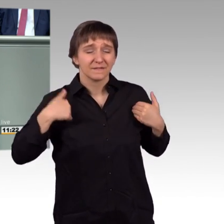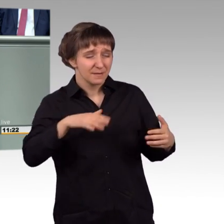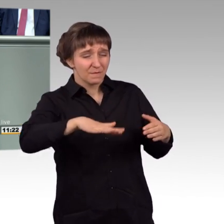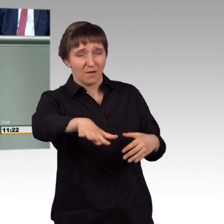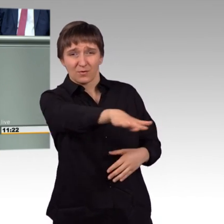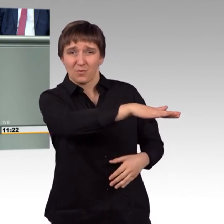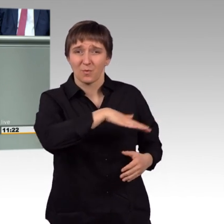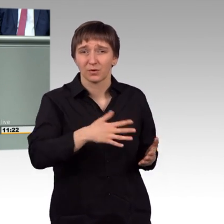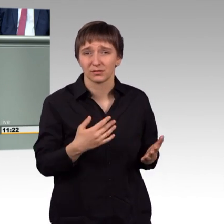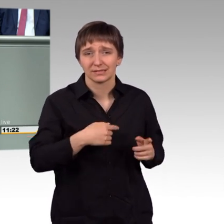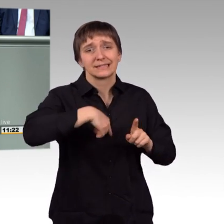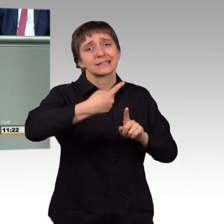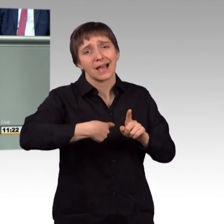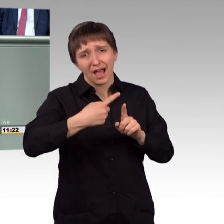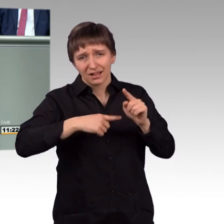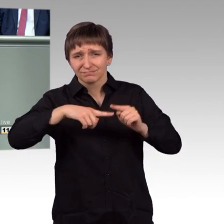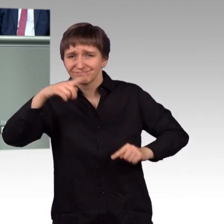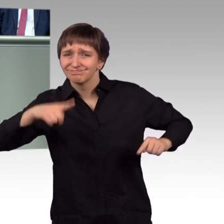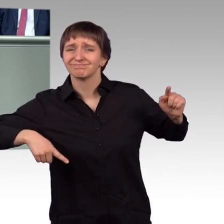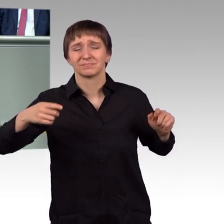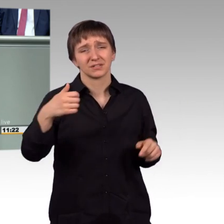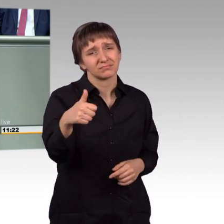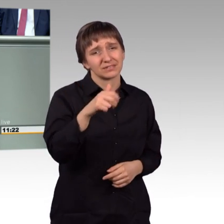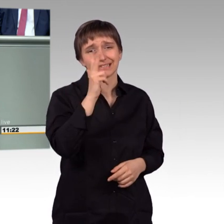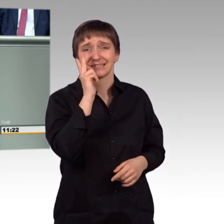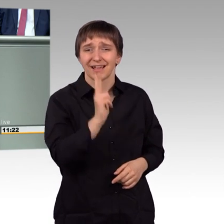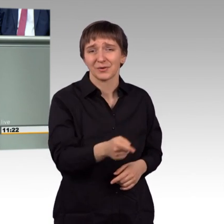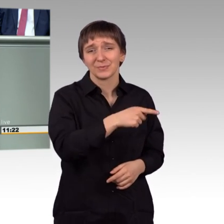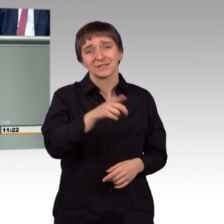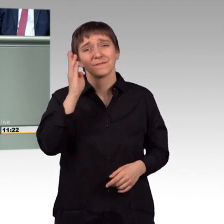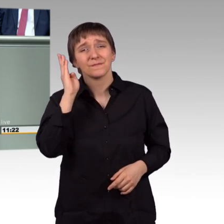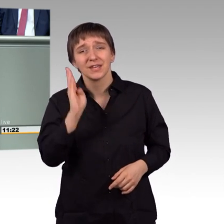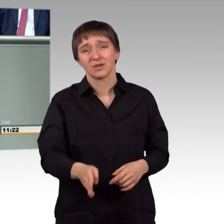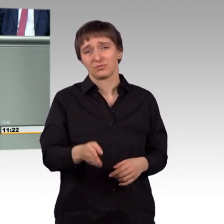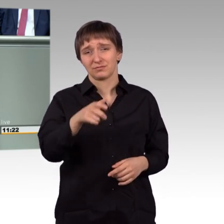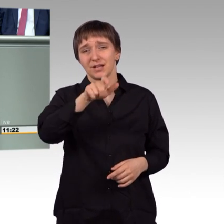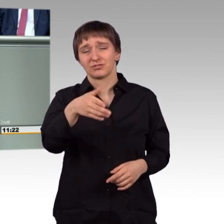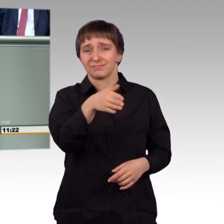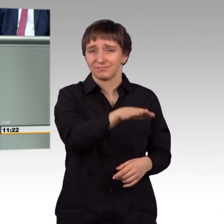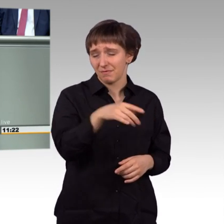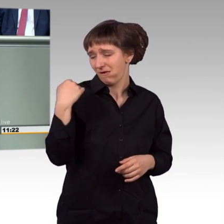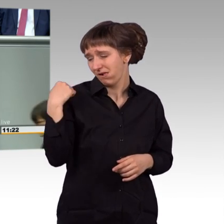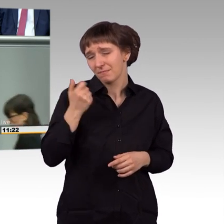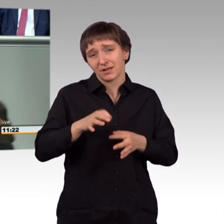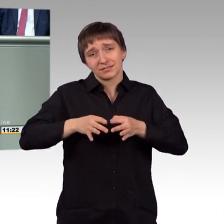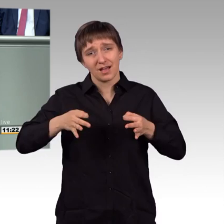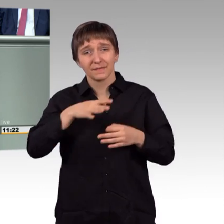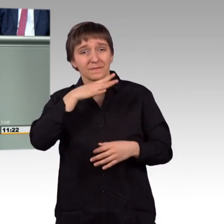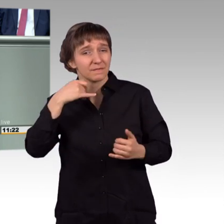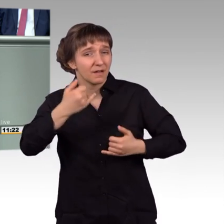sind wahrscheinlich über 300 bis zu 400 Tote in den letzten Tagen alleine, darunter viele Frauen und Kinder. Eine